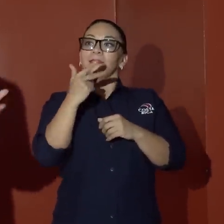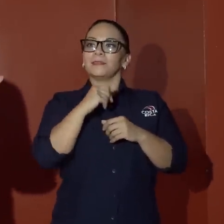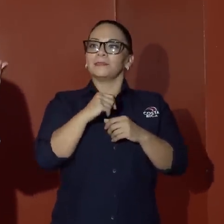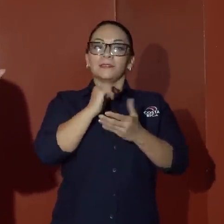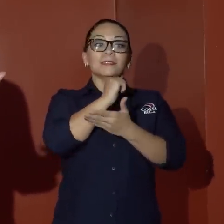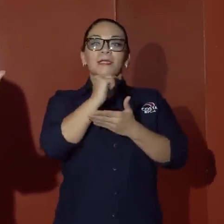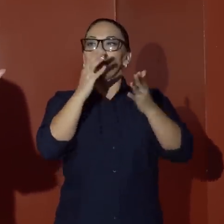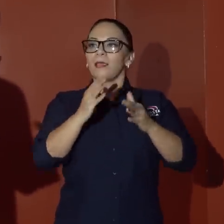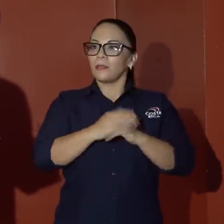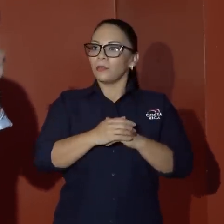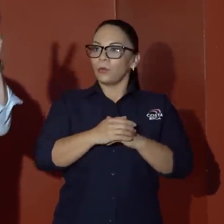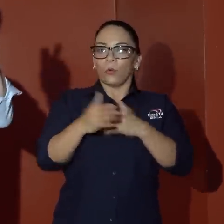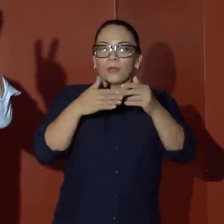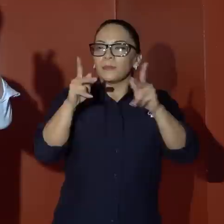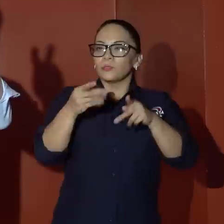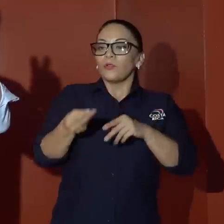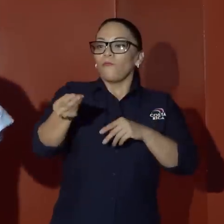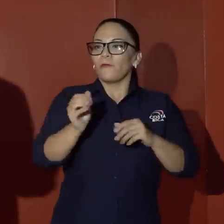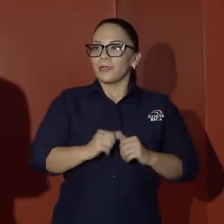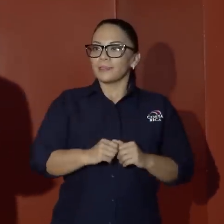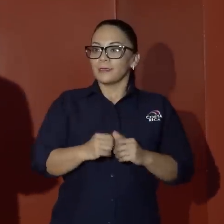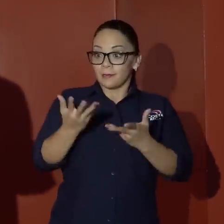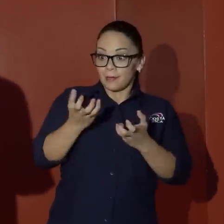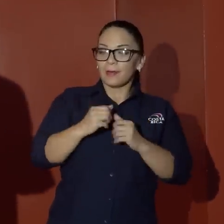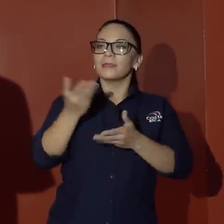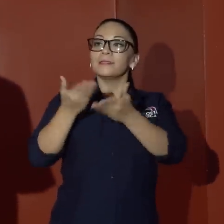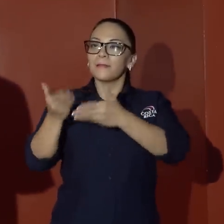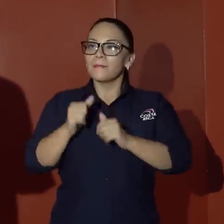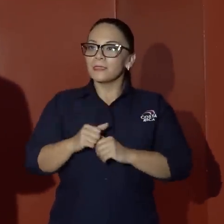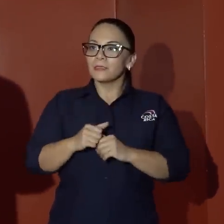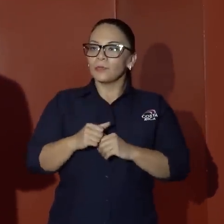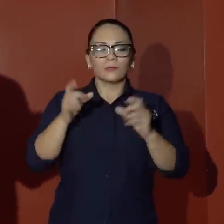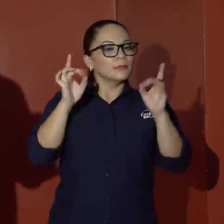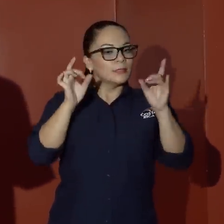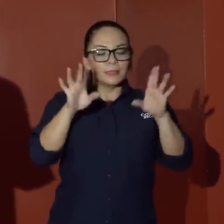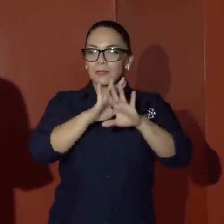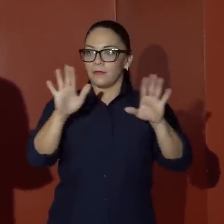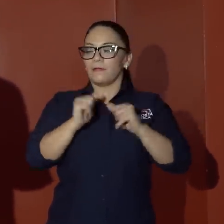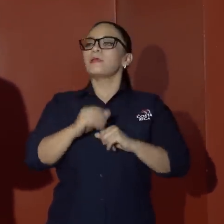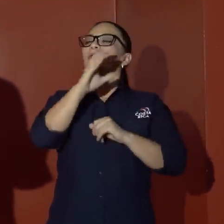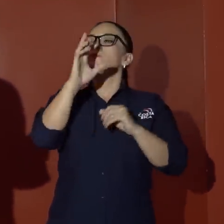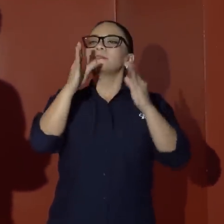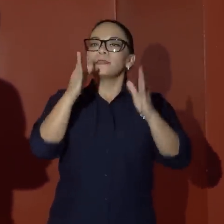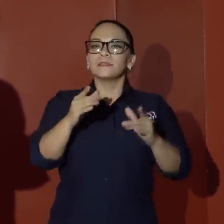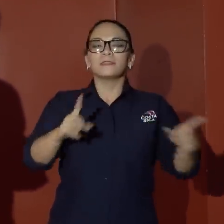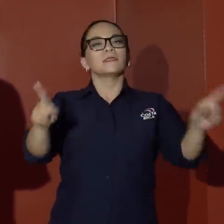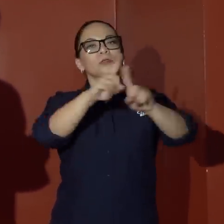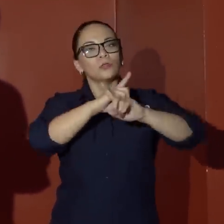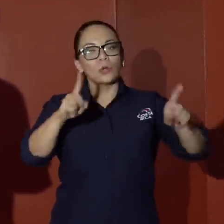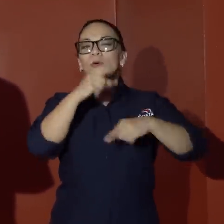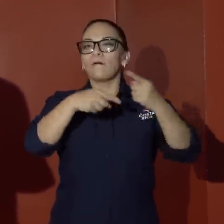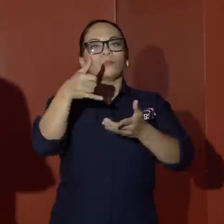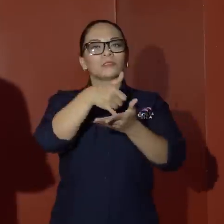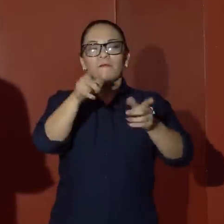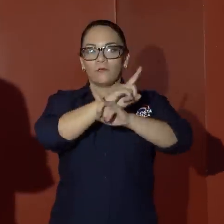ofrecen a quien sea, que quiera ese servicio, que es terrible. Por eso costarricenses, no vamos